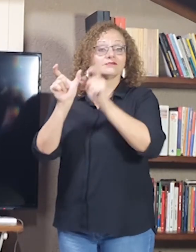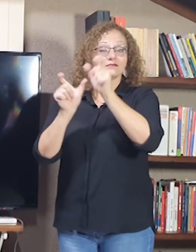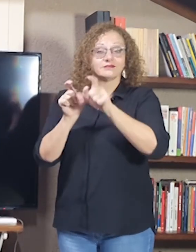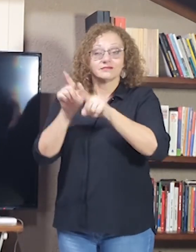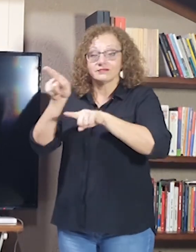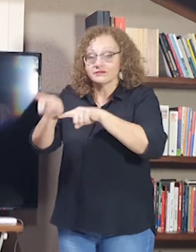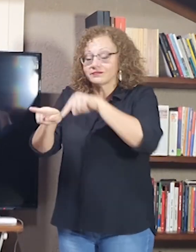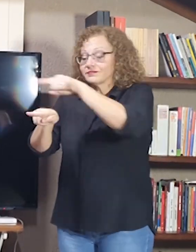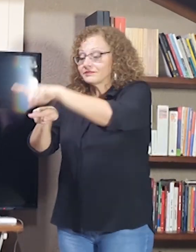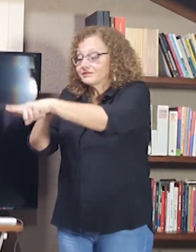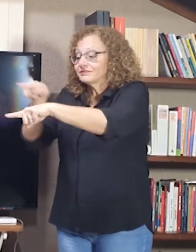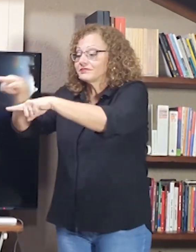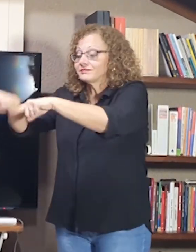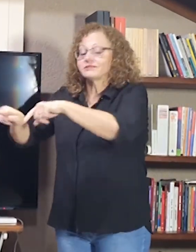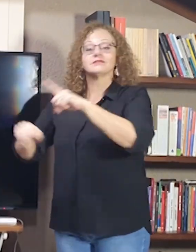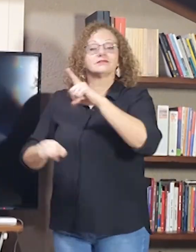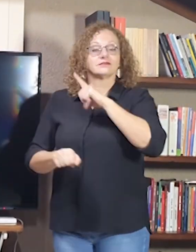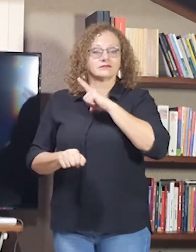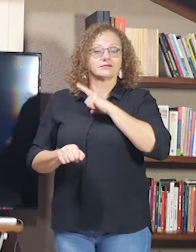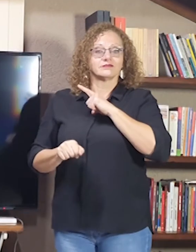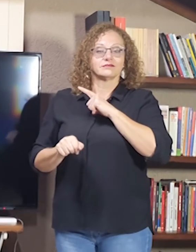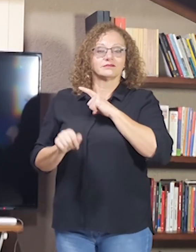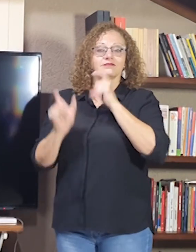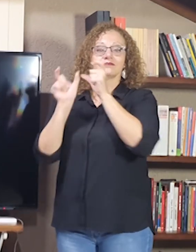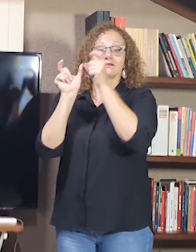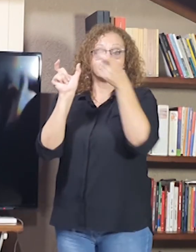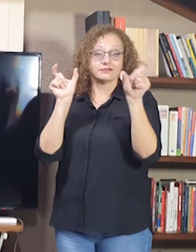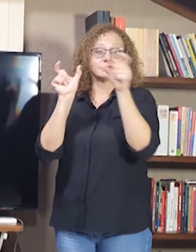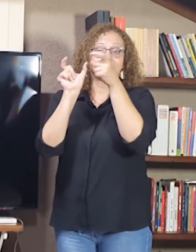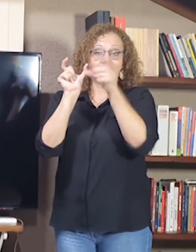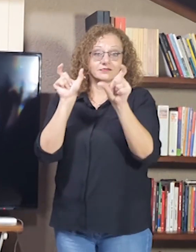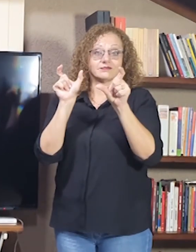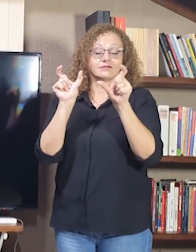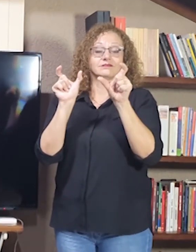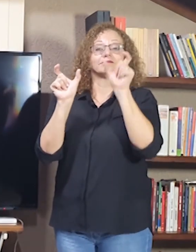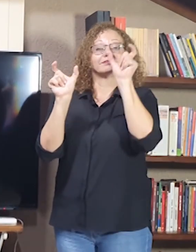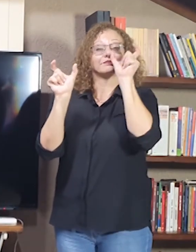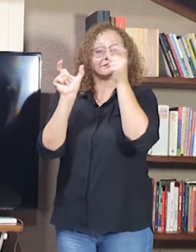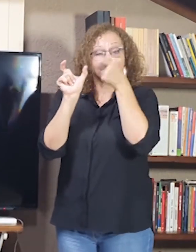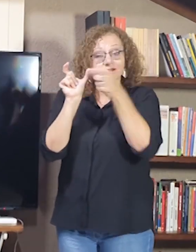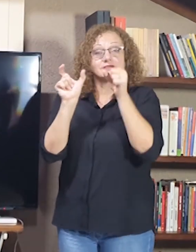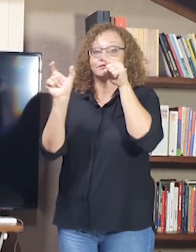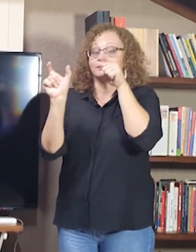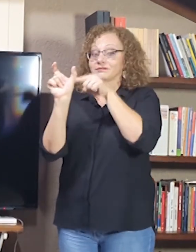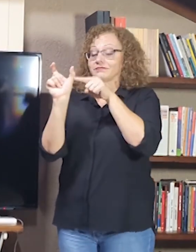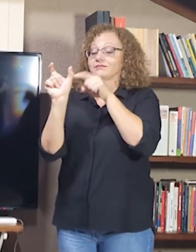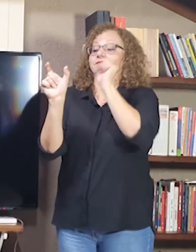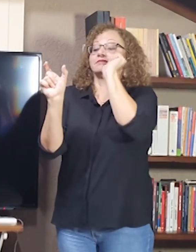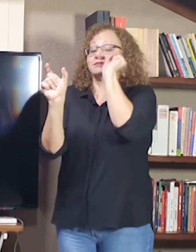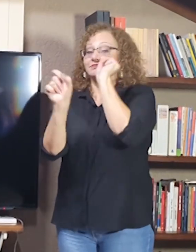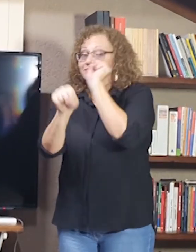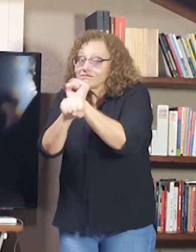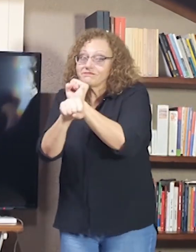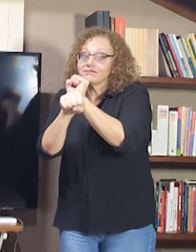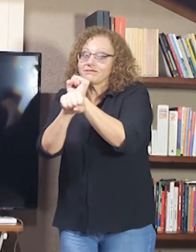Também na morfologia, nós temos essa sequencialidade. E temos também, né, além dessa